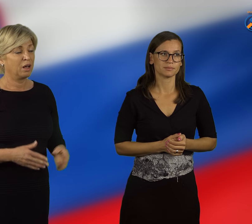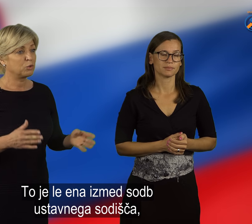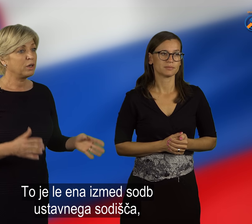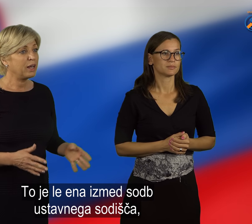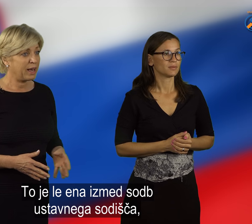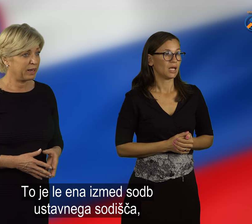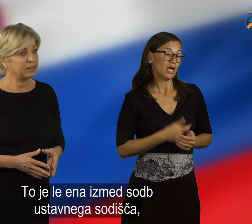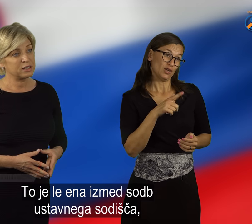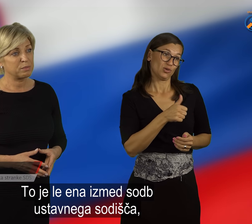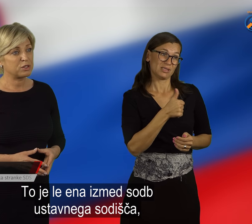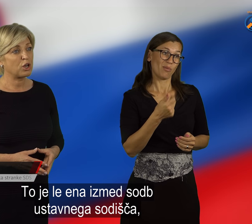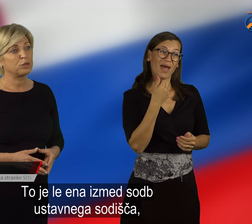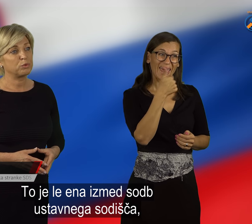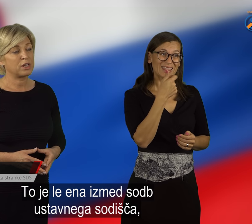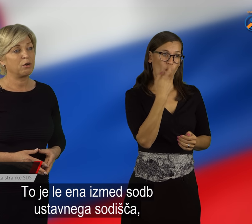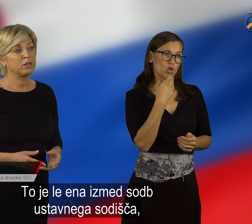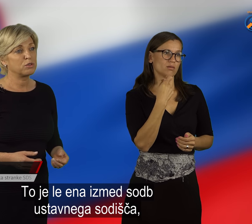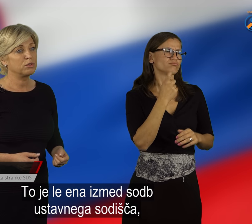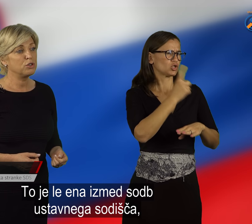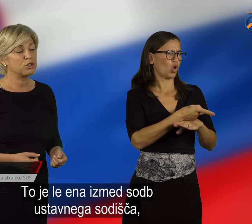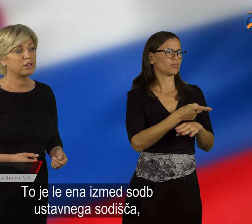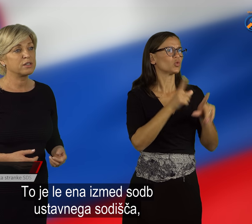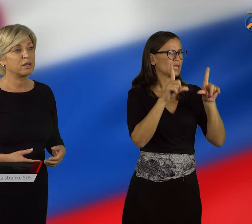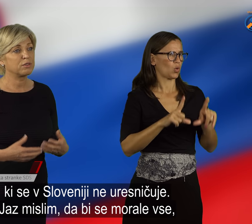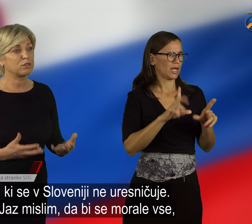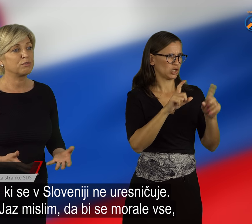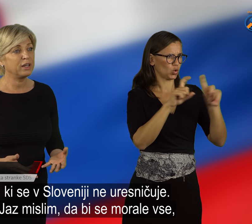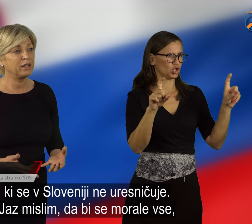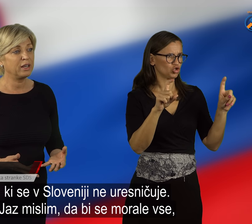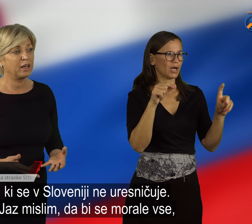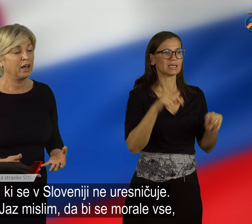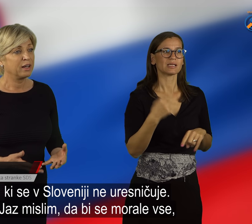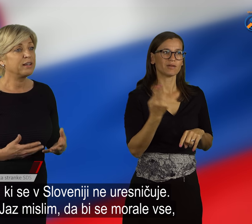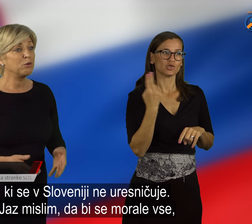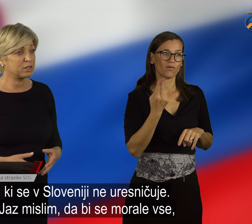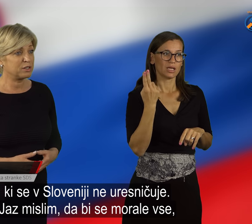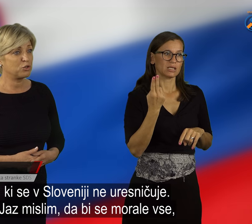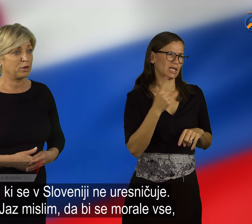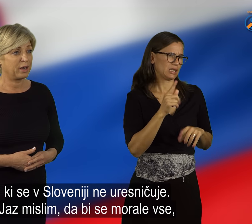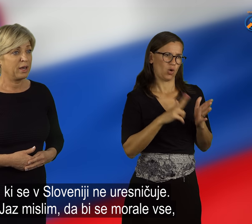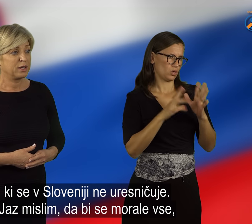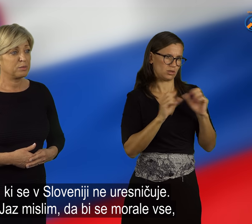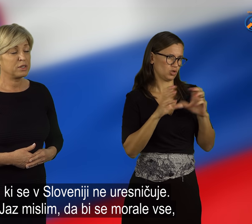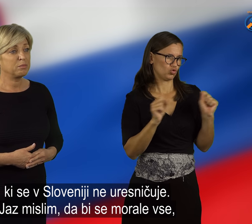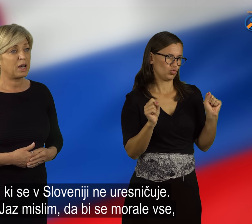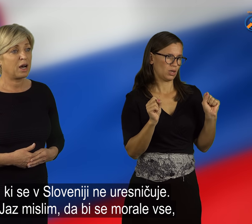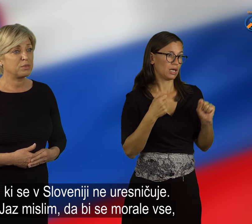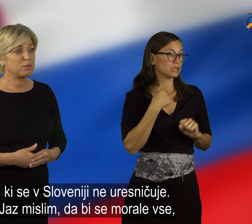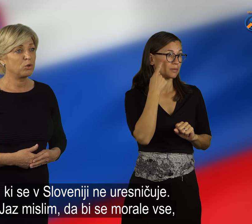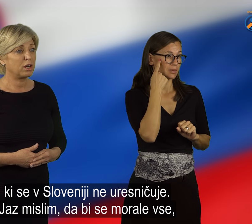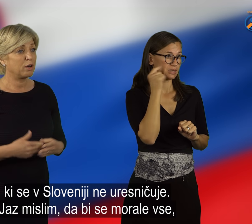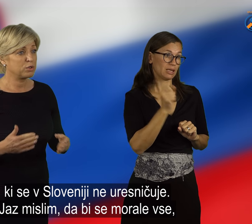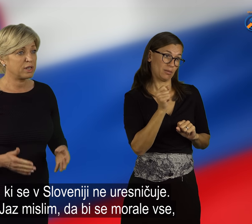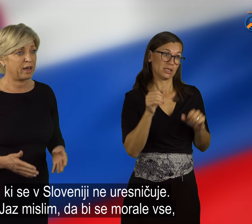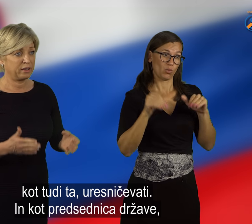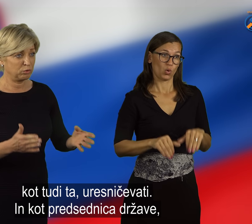To je le ena izmed sodb ustavnega sodišča, ki se v Sloveniji ne uresničuje. Mislim, da bi